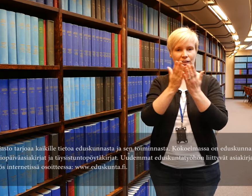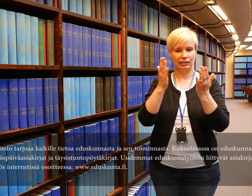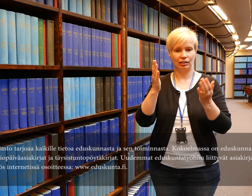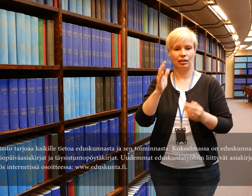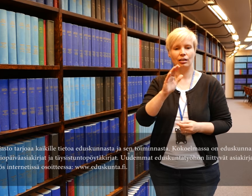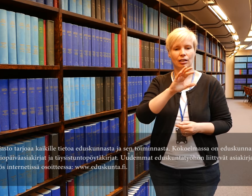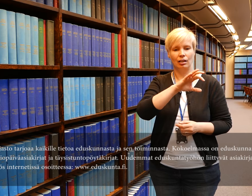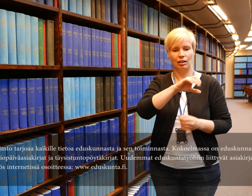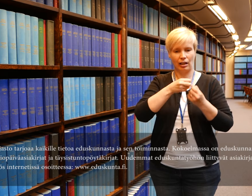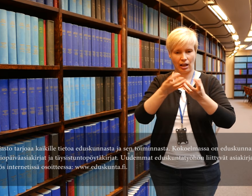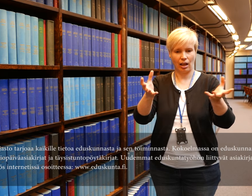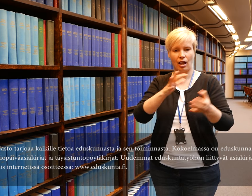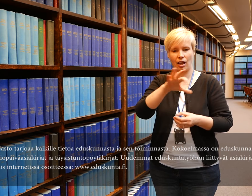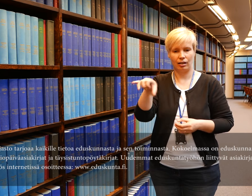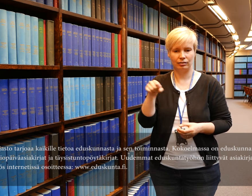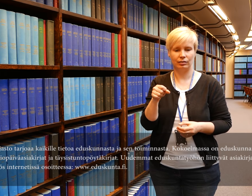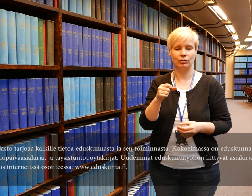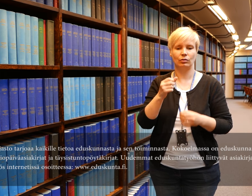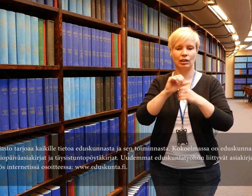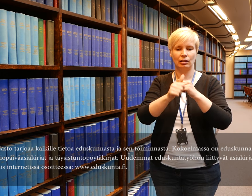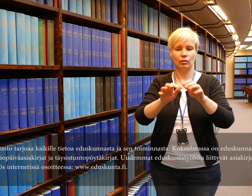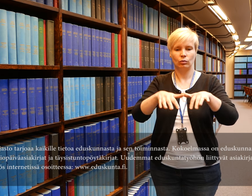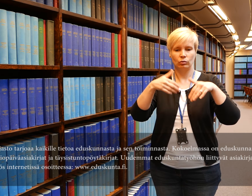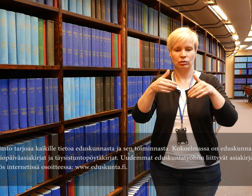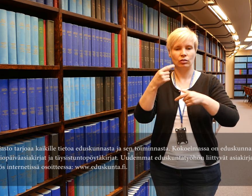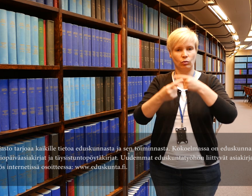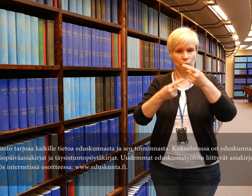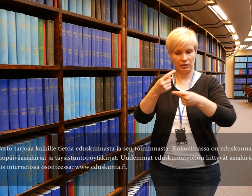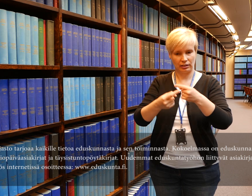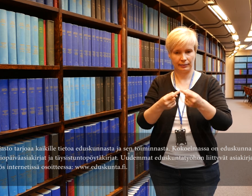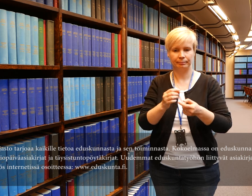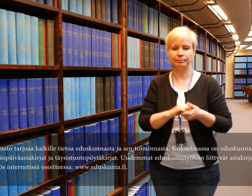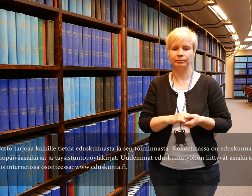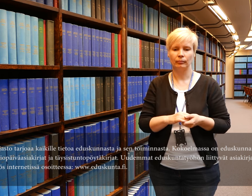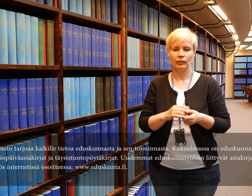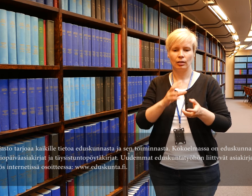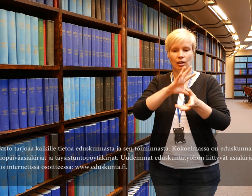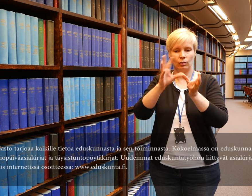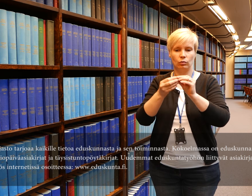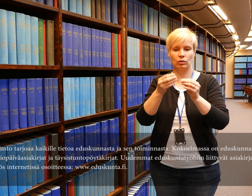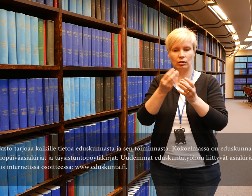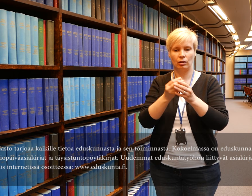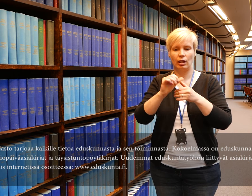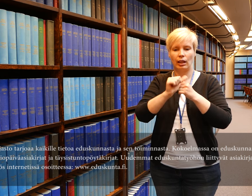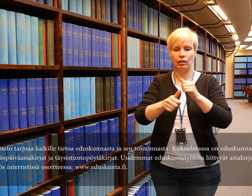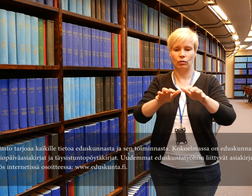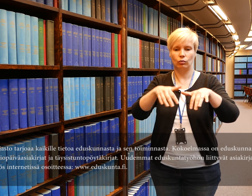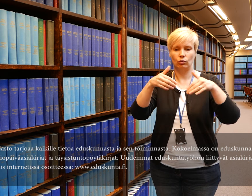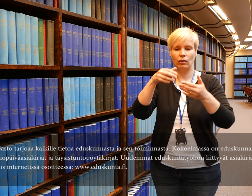Kirjasto tarjoaa kaikille tietoa eduskunnasta ja sen toiminnasta. Kokoelmassa on